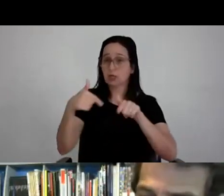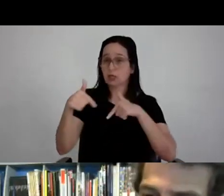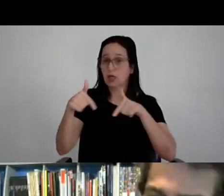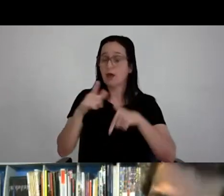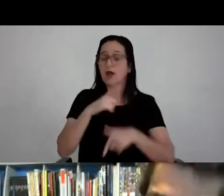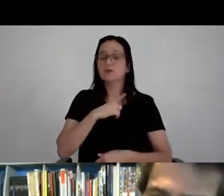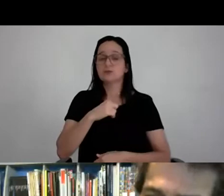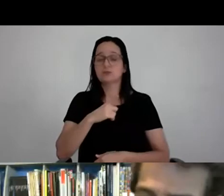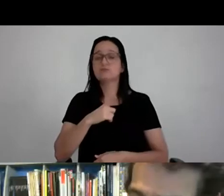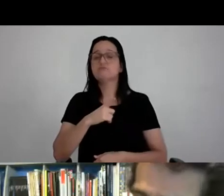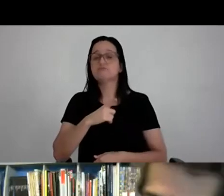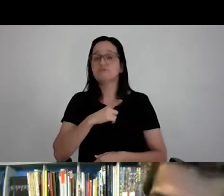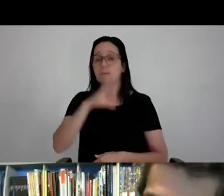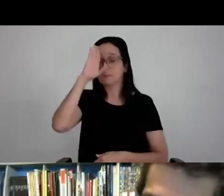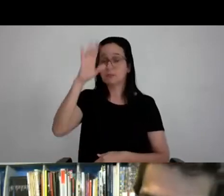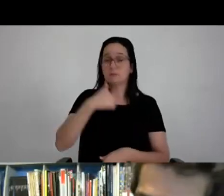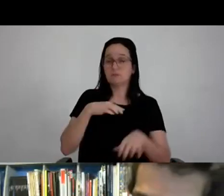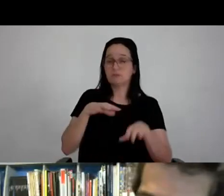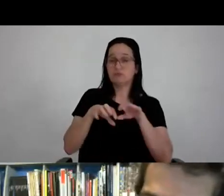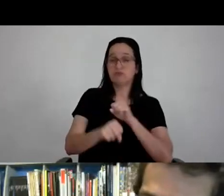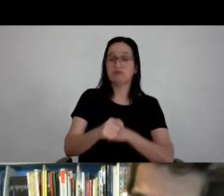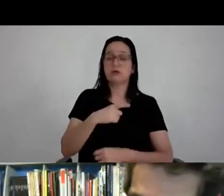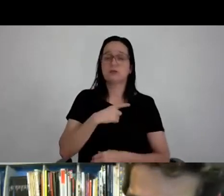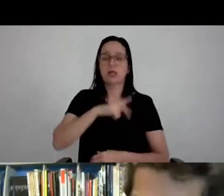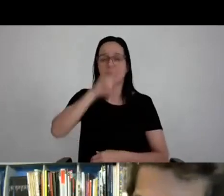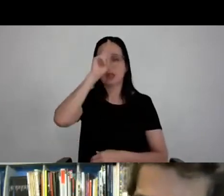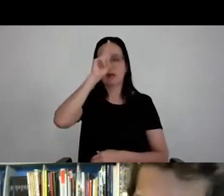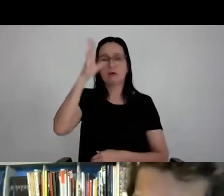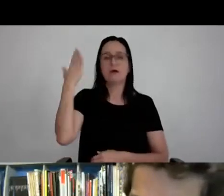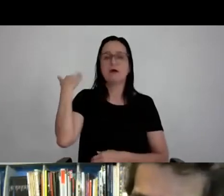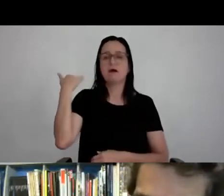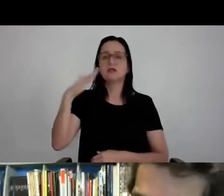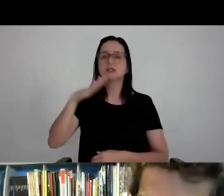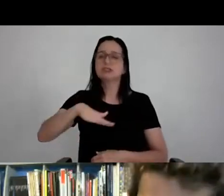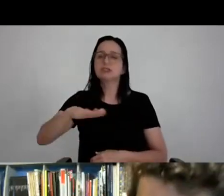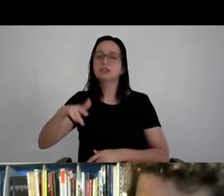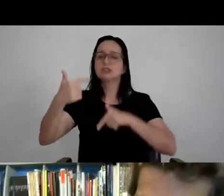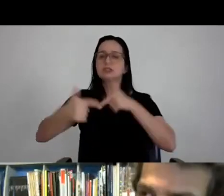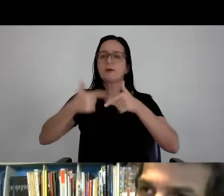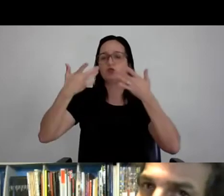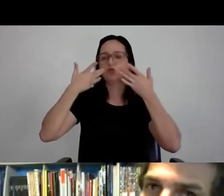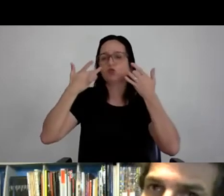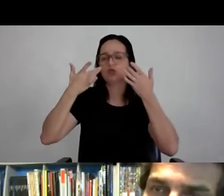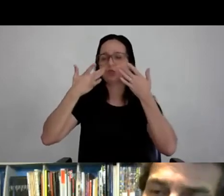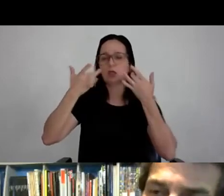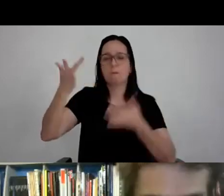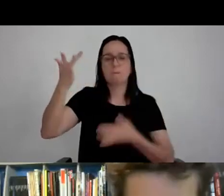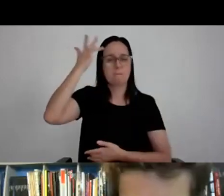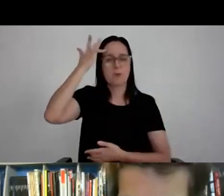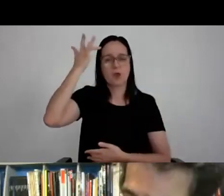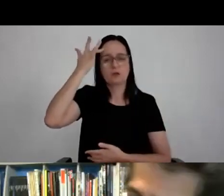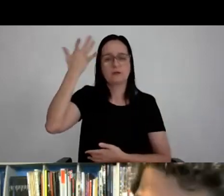assim, particularmente eu, na minha formação, lembro quando era garoto, trabalhei com teatro, trabalhei com moda, trabalhei com